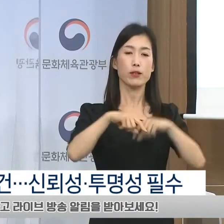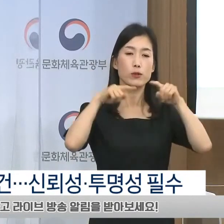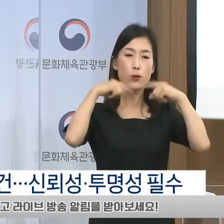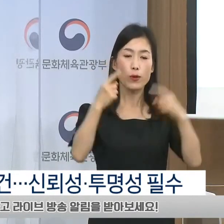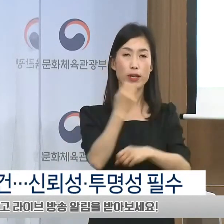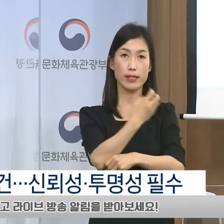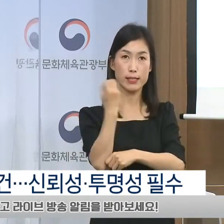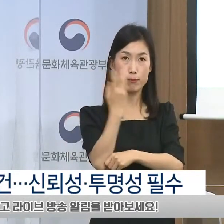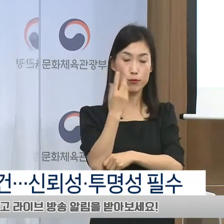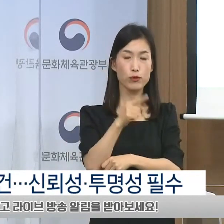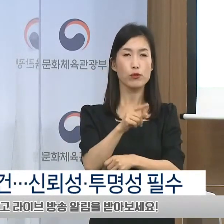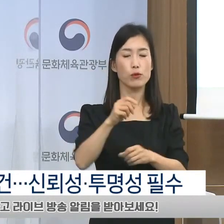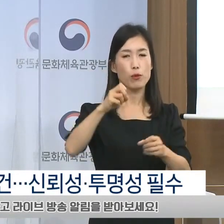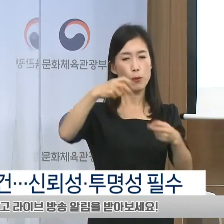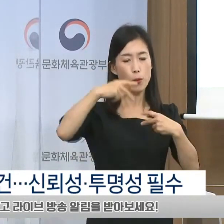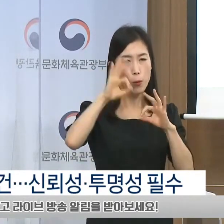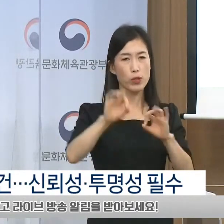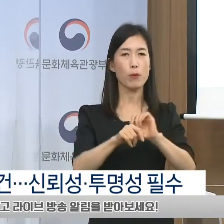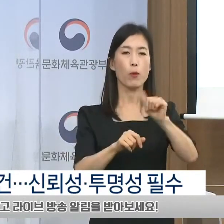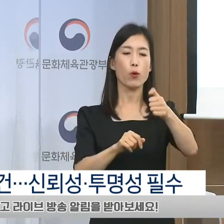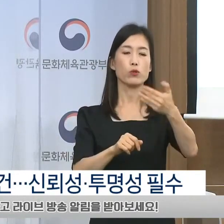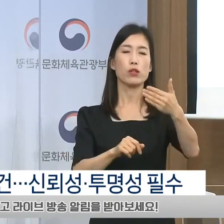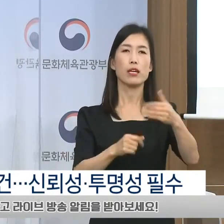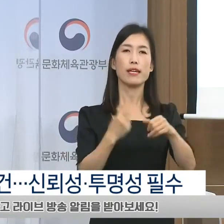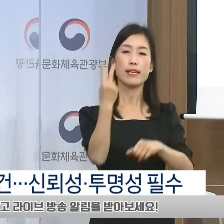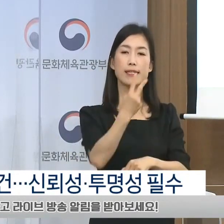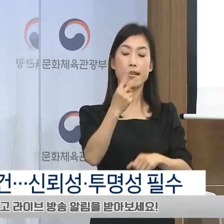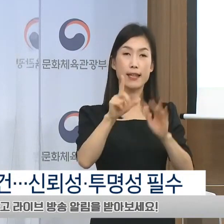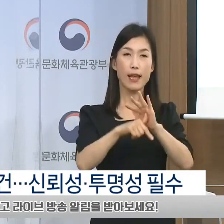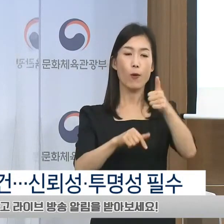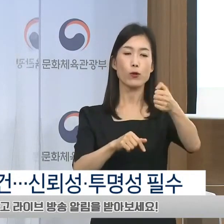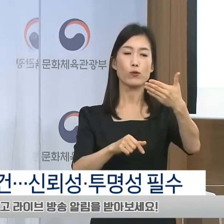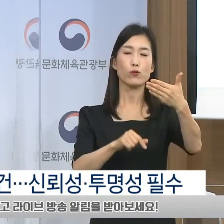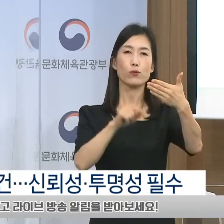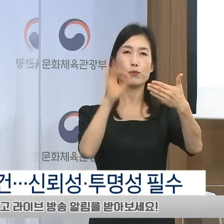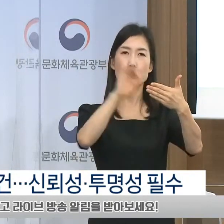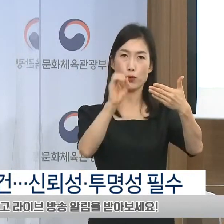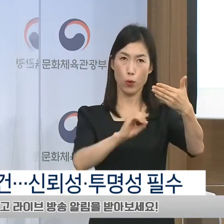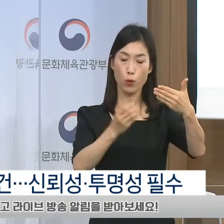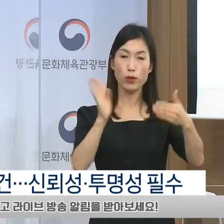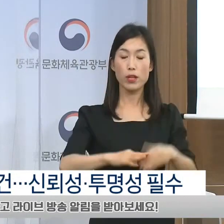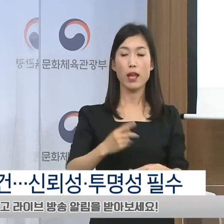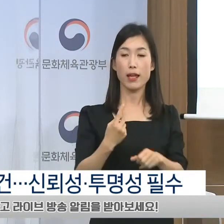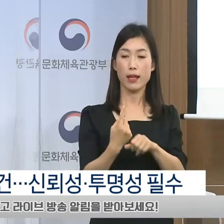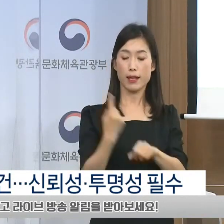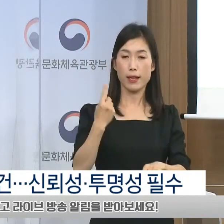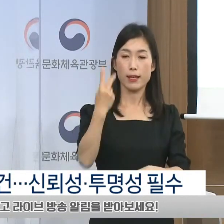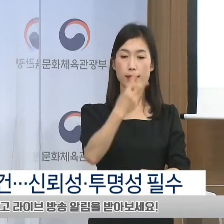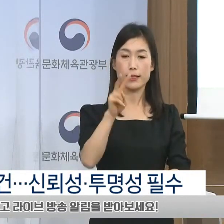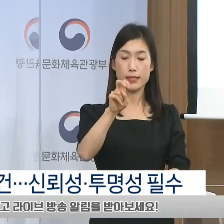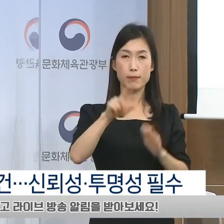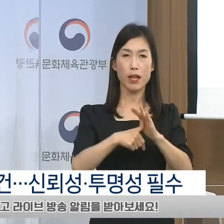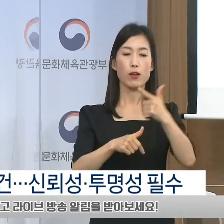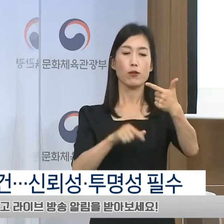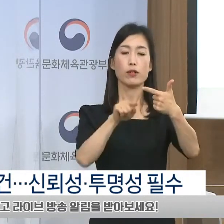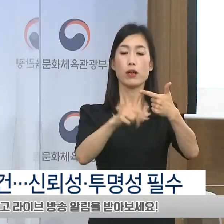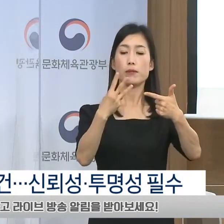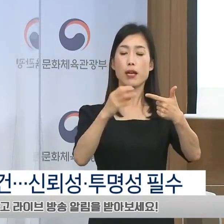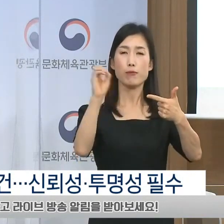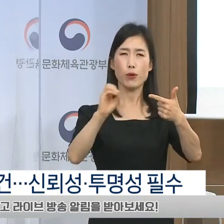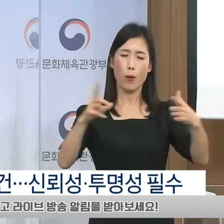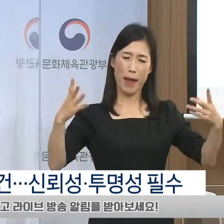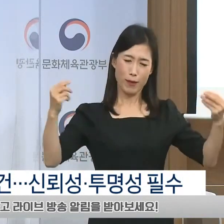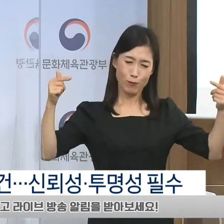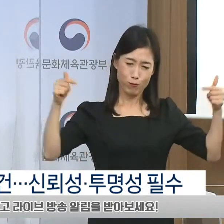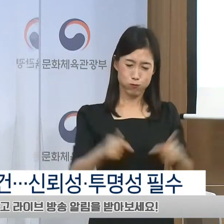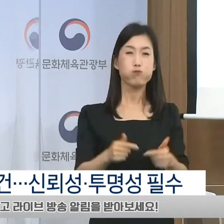2000년 59.8%에서 2020년 6.3%로 급감하였습니다. 이에 반해 ABC